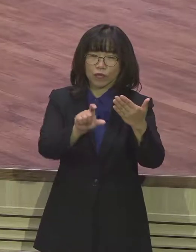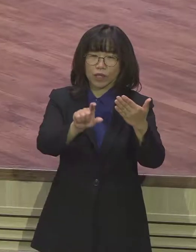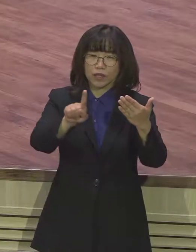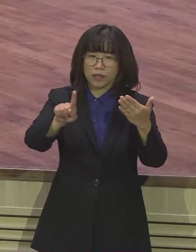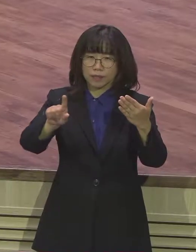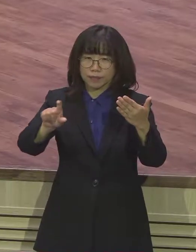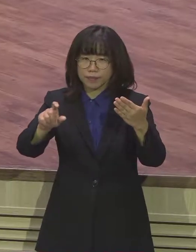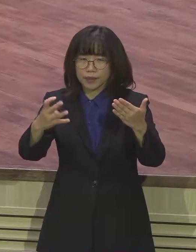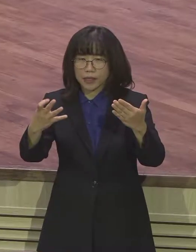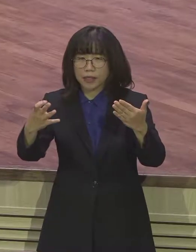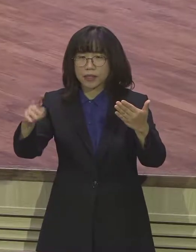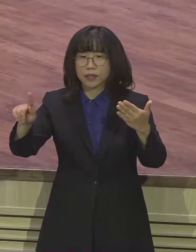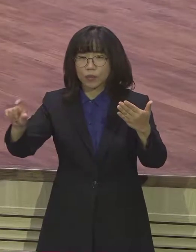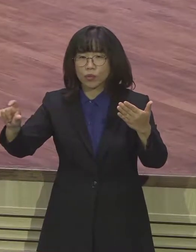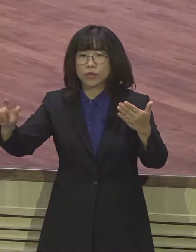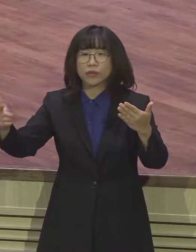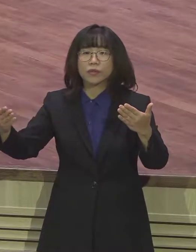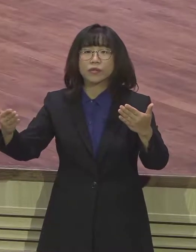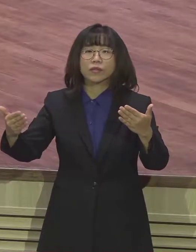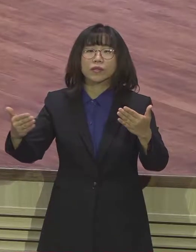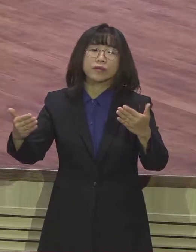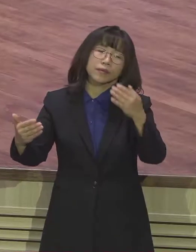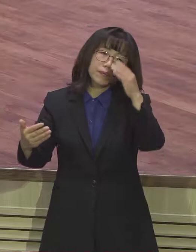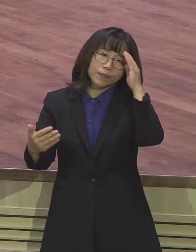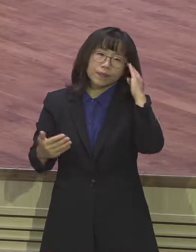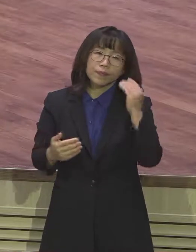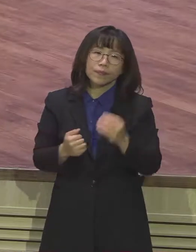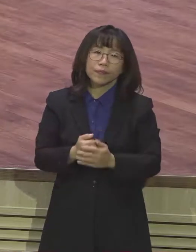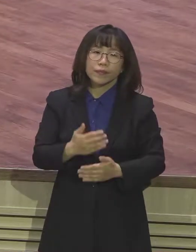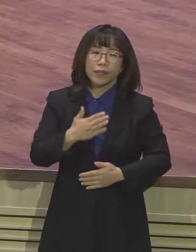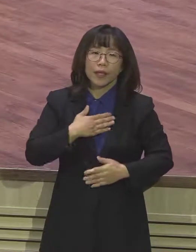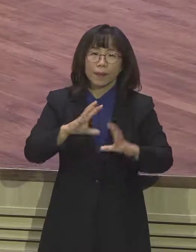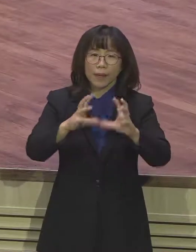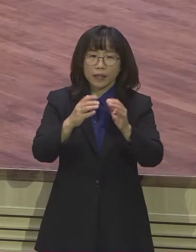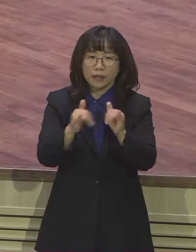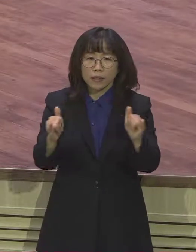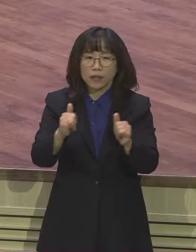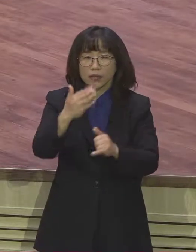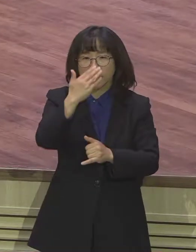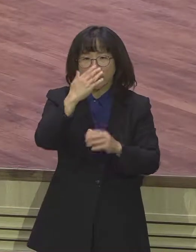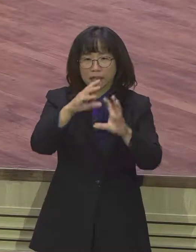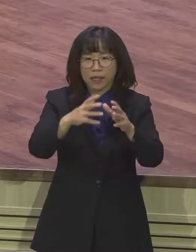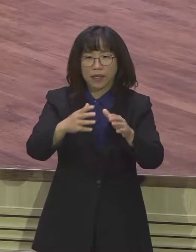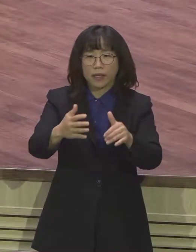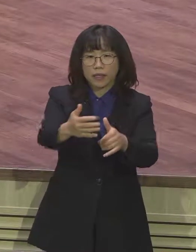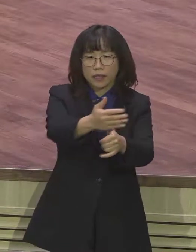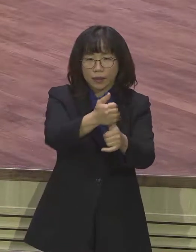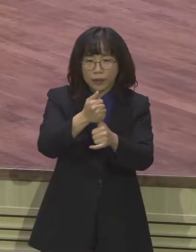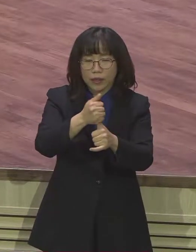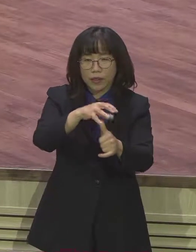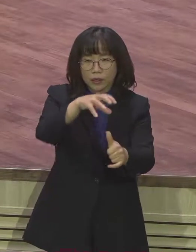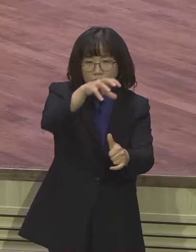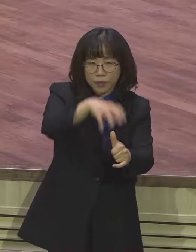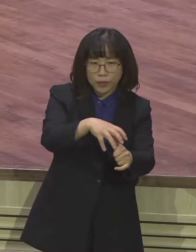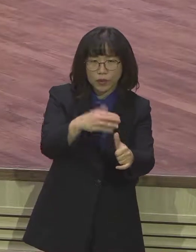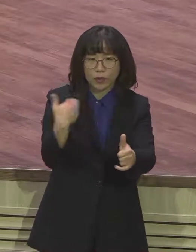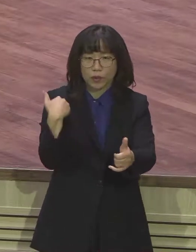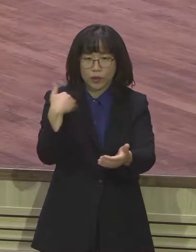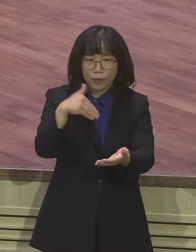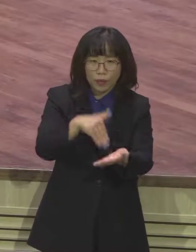내가 내 백성 이스라엘이 사로잡힌 것을 돌이키리니 그들이 황폐한 성읍을 건축하여 거주하며 포도원을